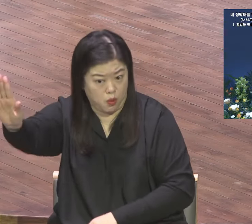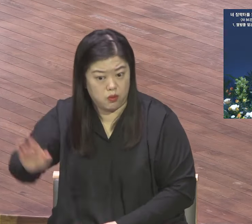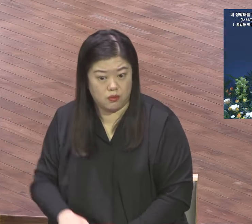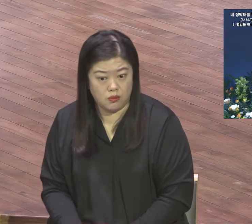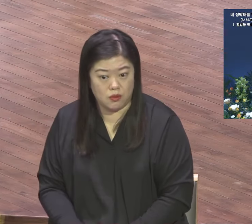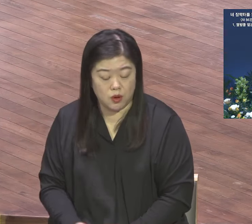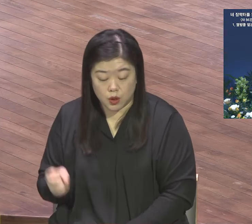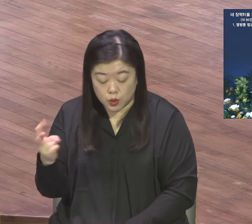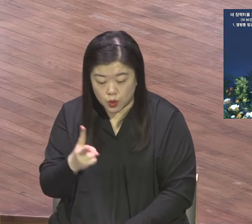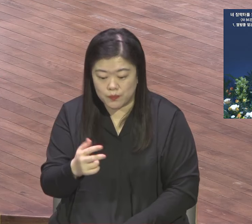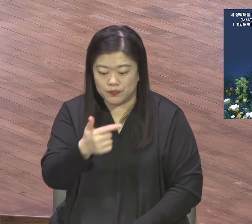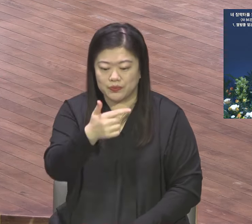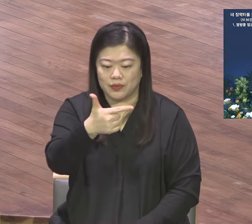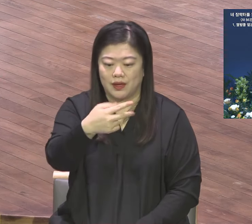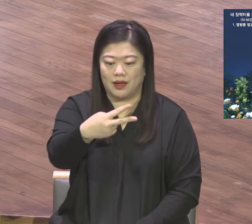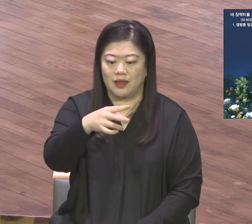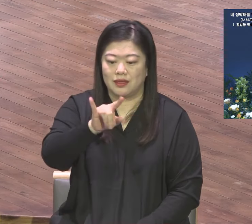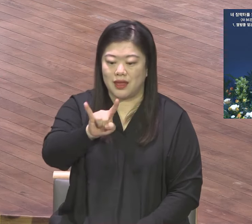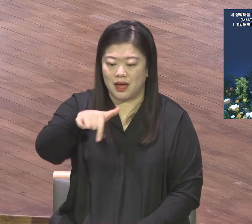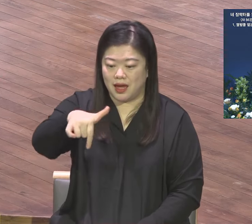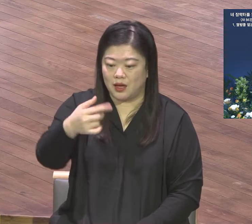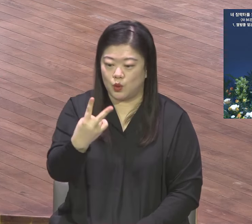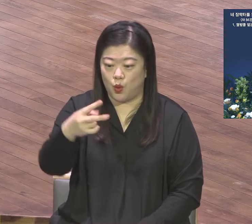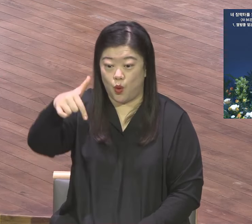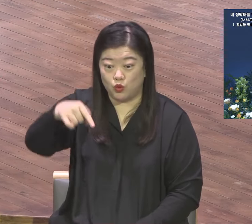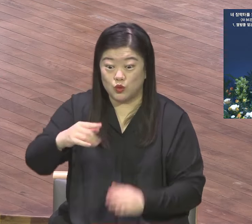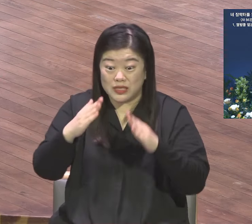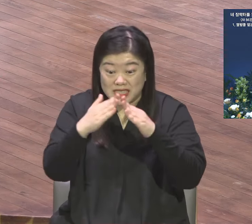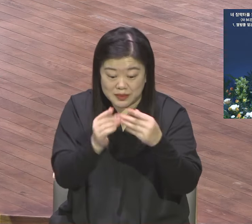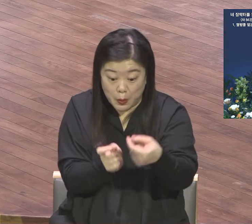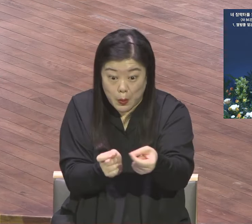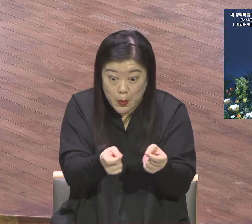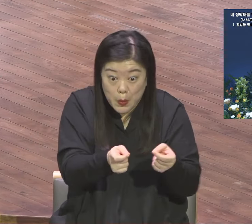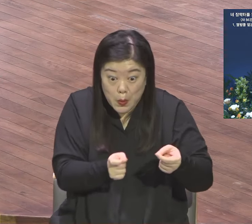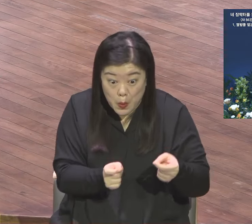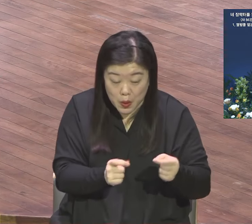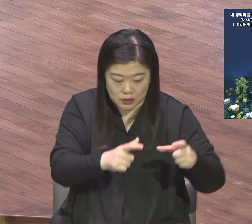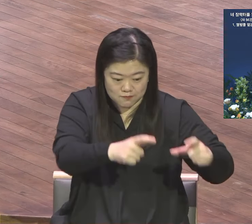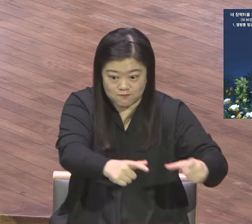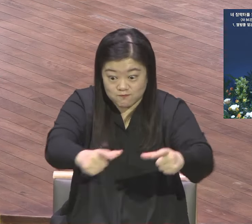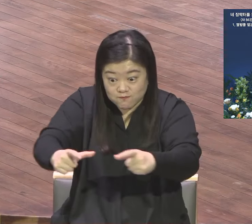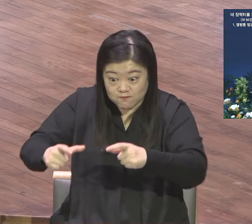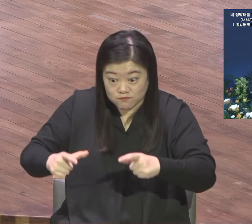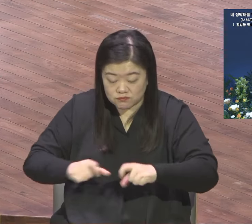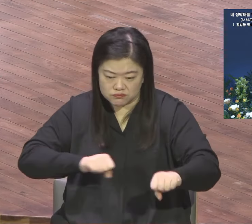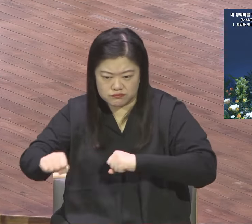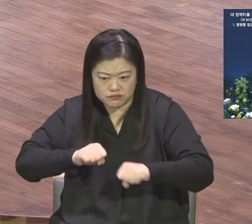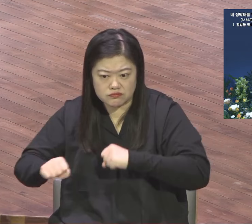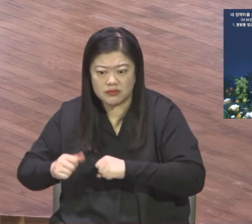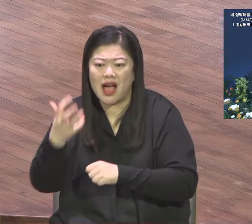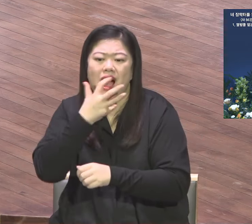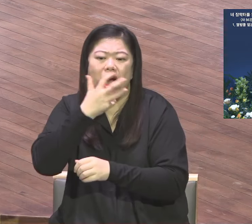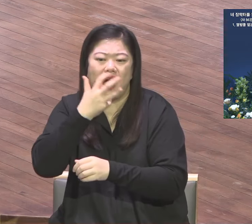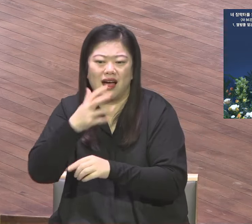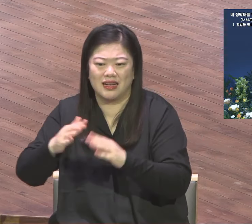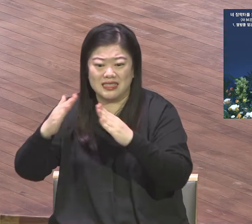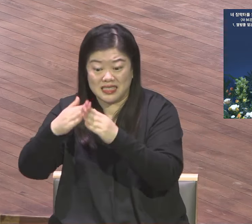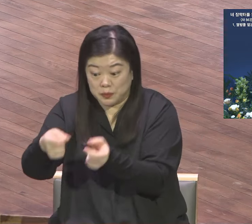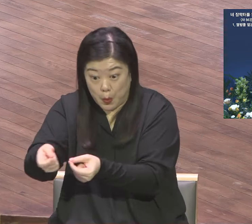구성이 되어졌습니다. 장론들과 중직자들이 교구사역의 활성화를 위해서 교육자들과 3일조